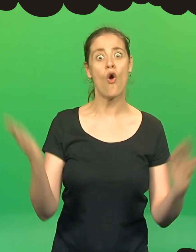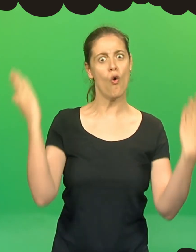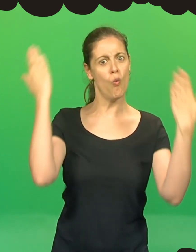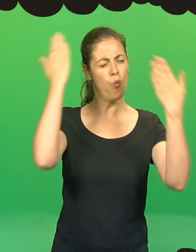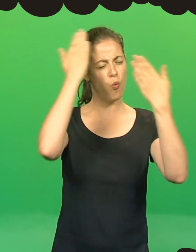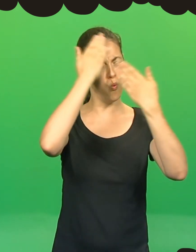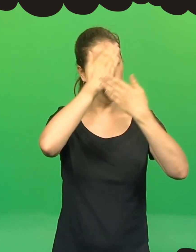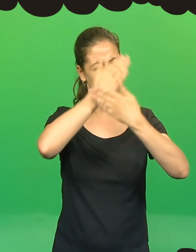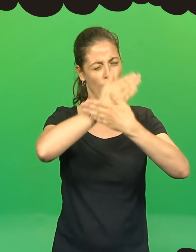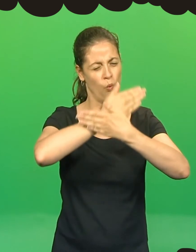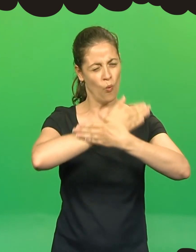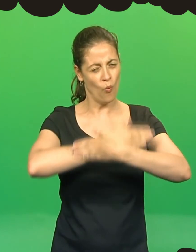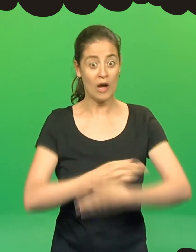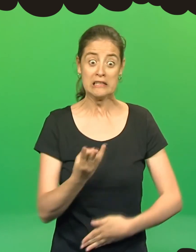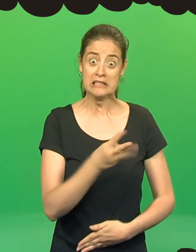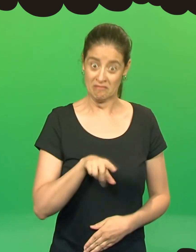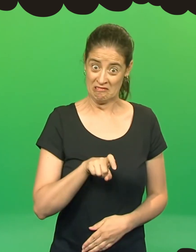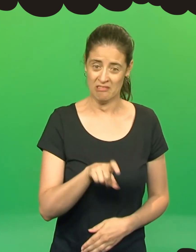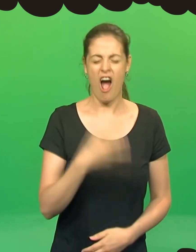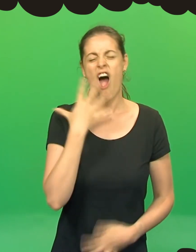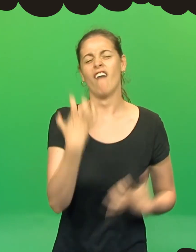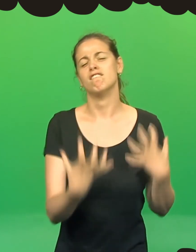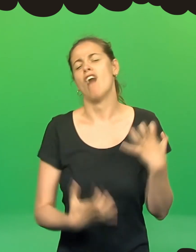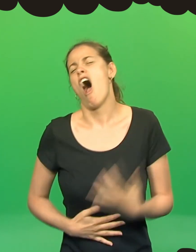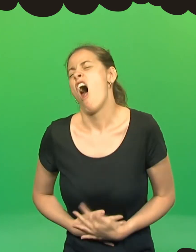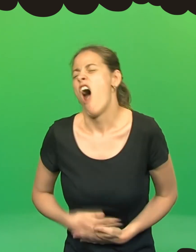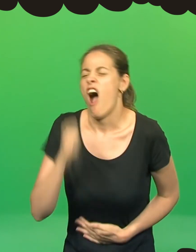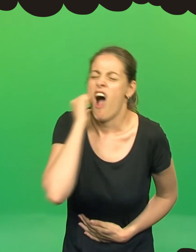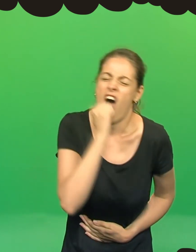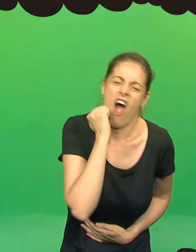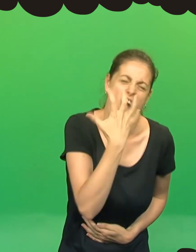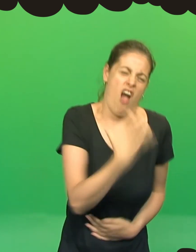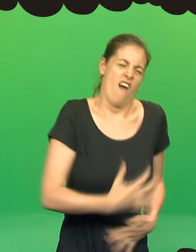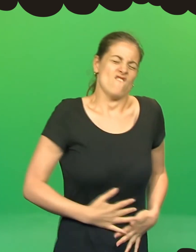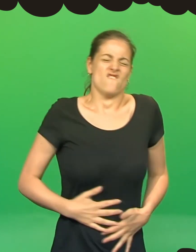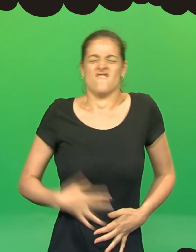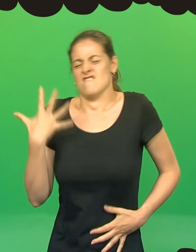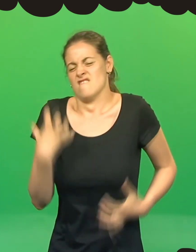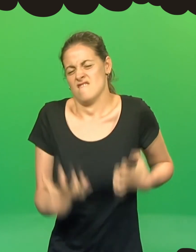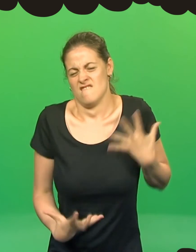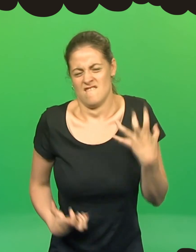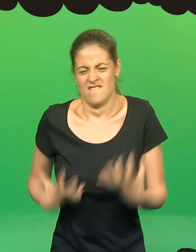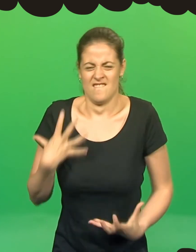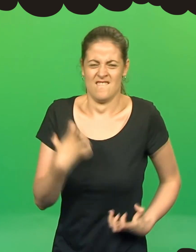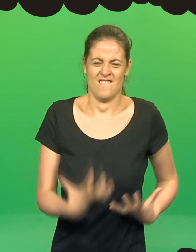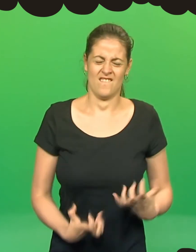E nessa noite sentiram-se enormes e com uma grande dor de barriga.